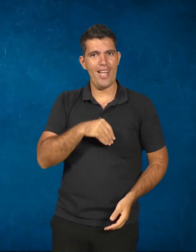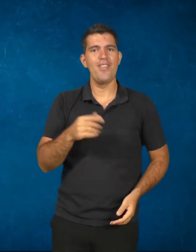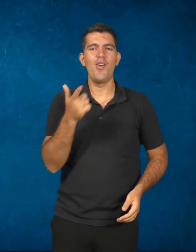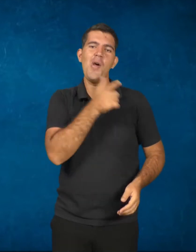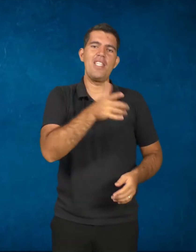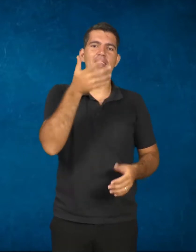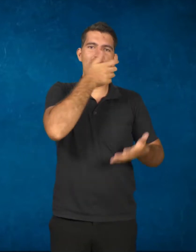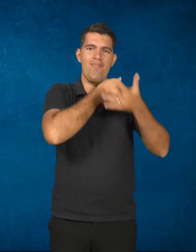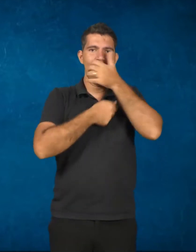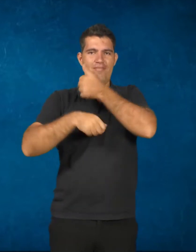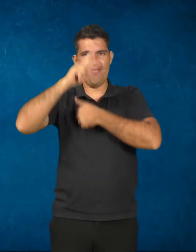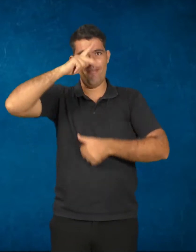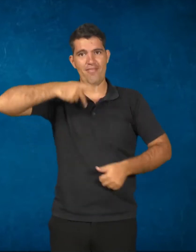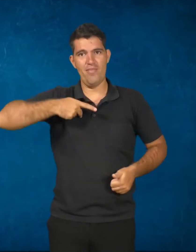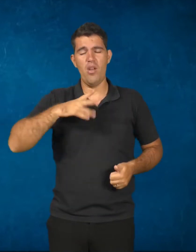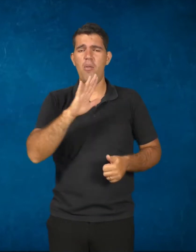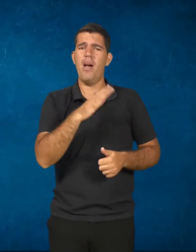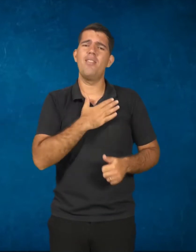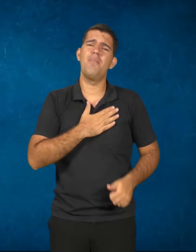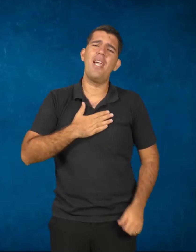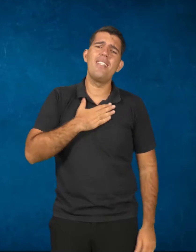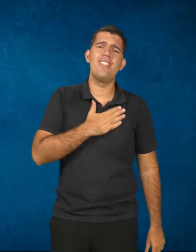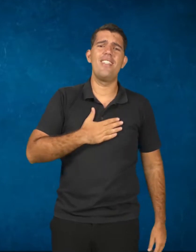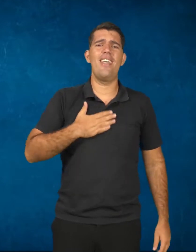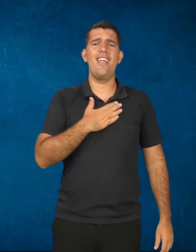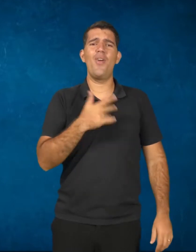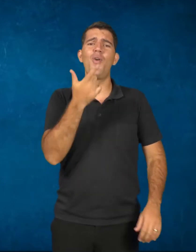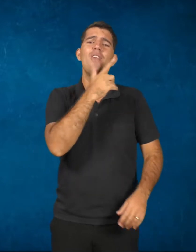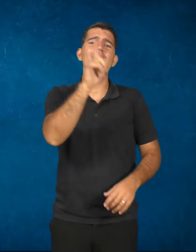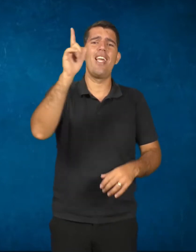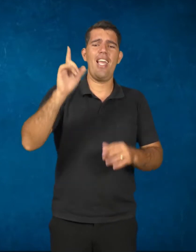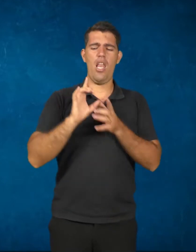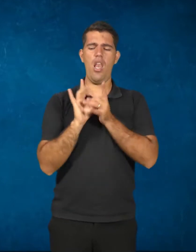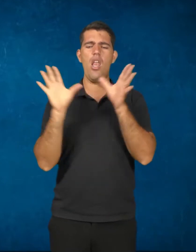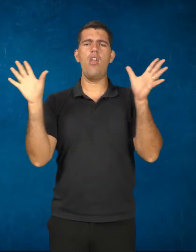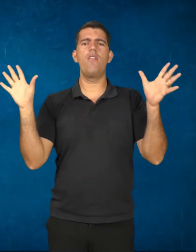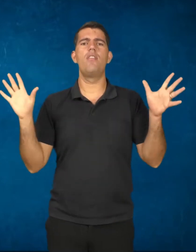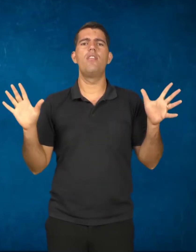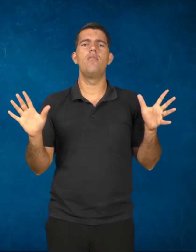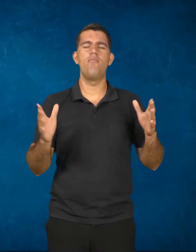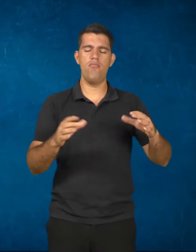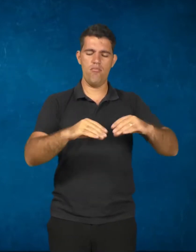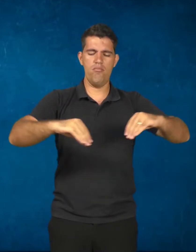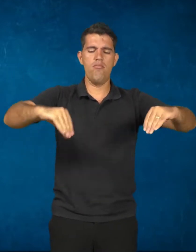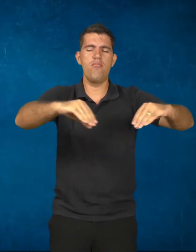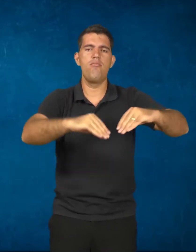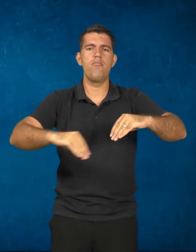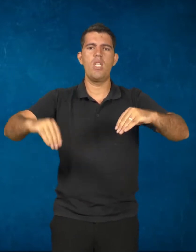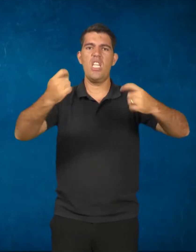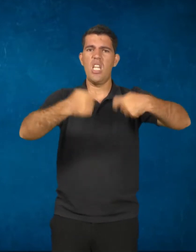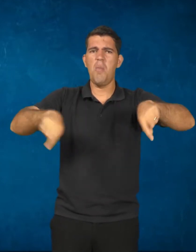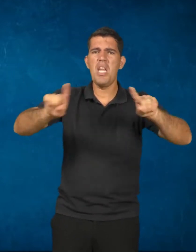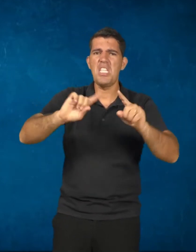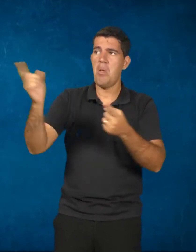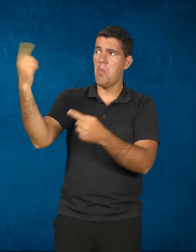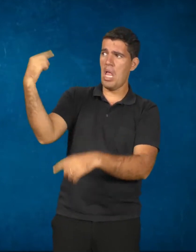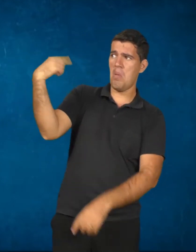de uma forma mais prazerosa, de uma forma muito mais autônoma. Ela não está sujeita à dominação. Ela